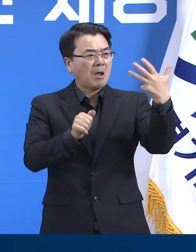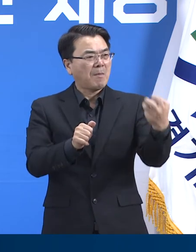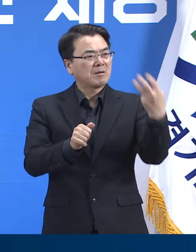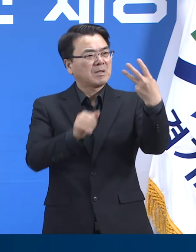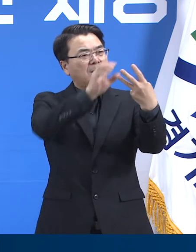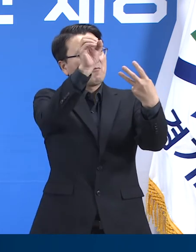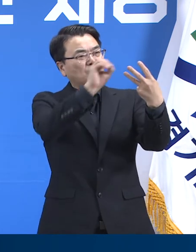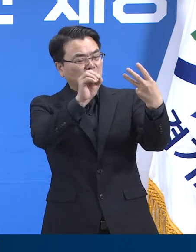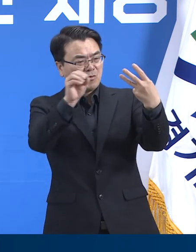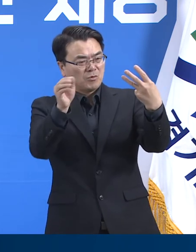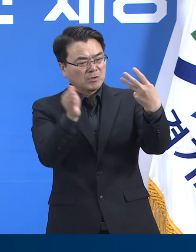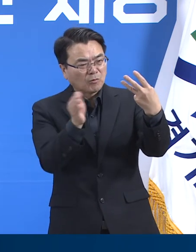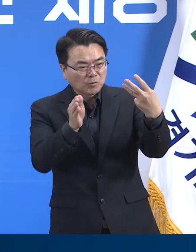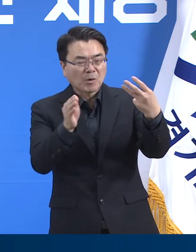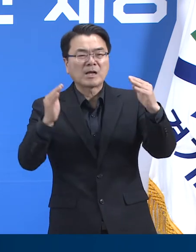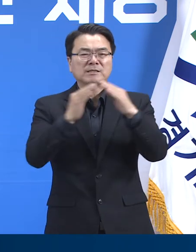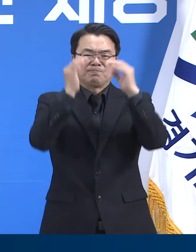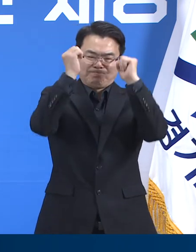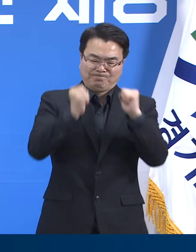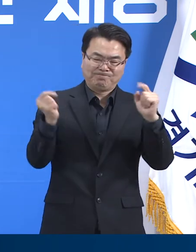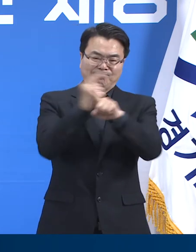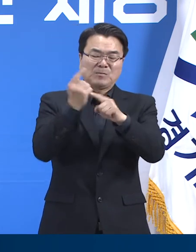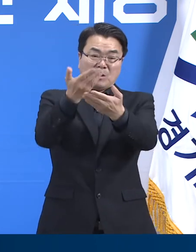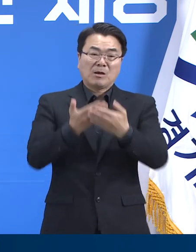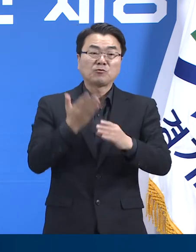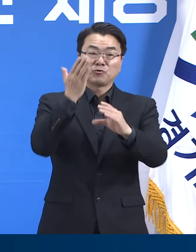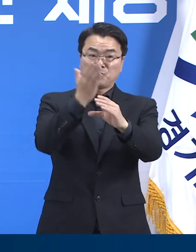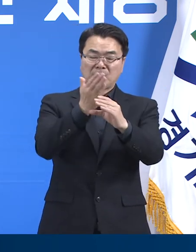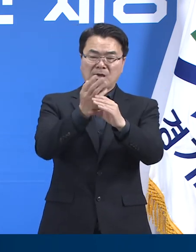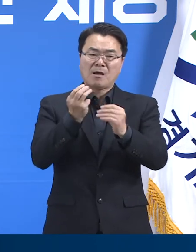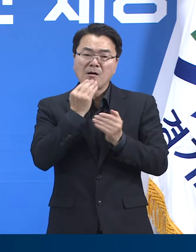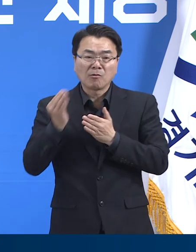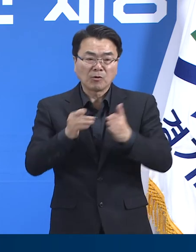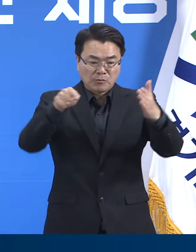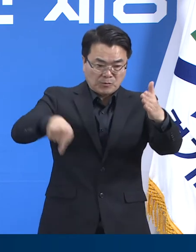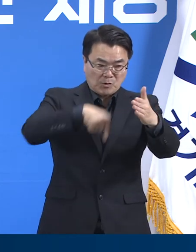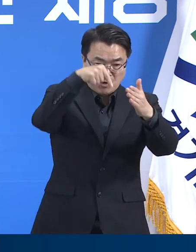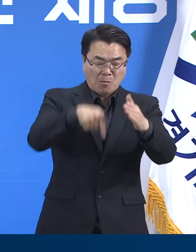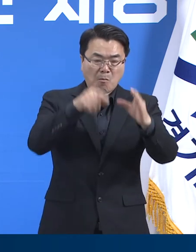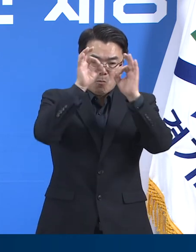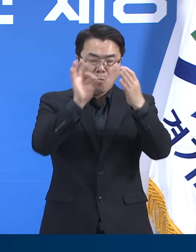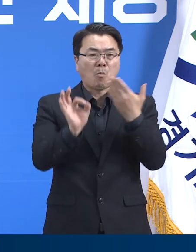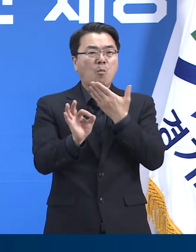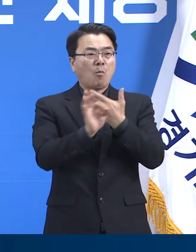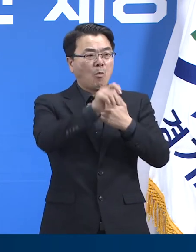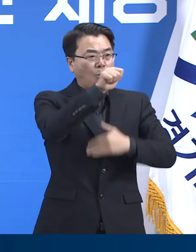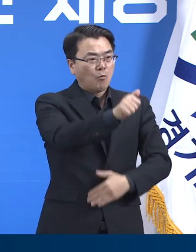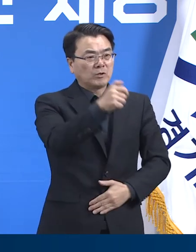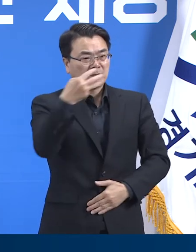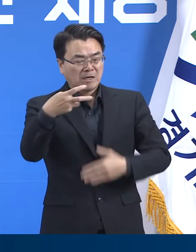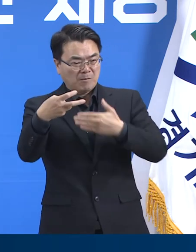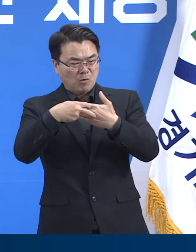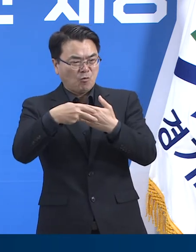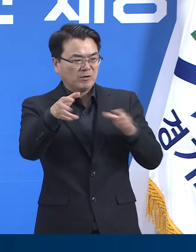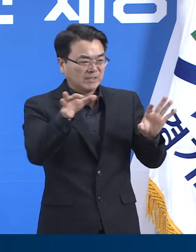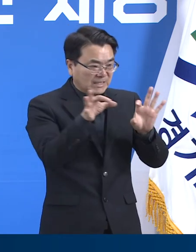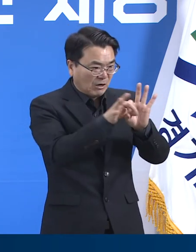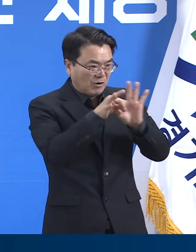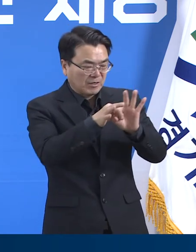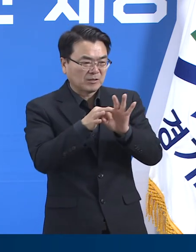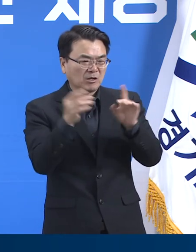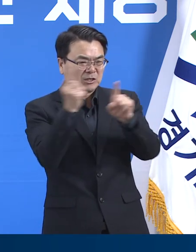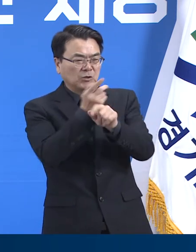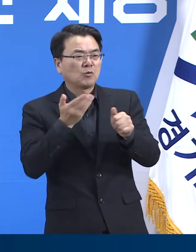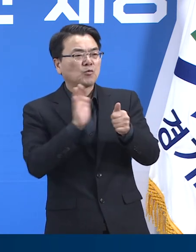12월 20일 18시 기준 도내 재택치료 관리 오류기간은 53개이며 재택치료 중인 환자는